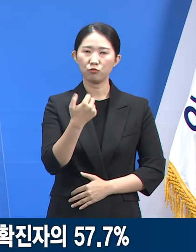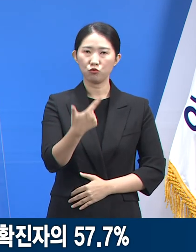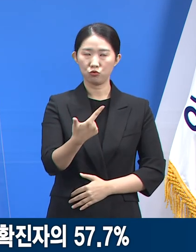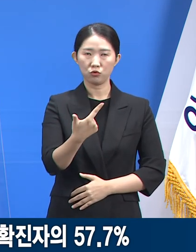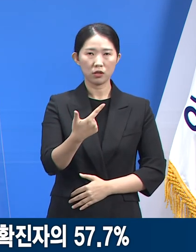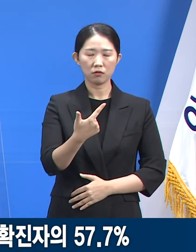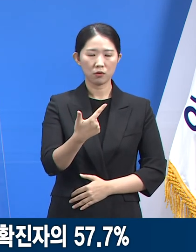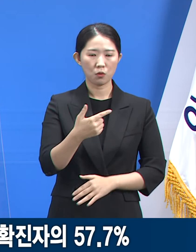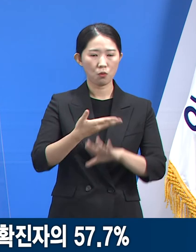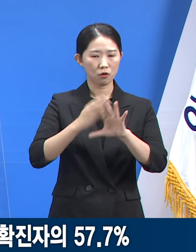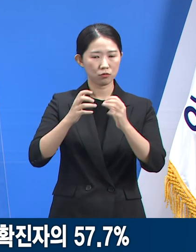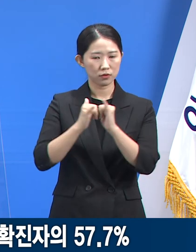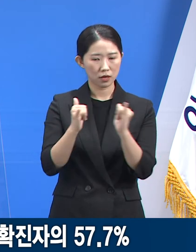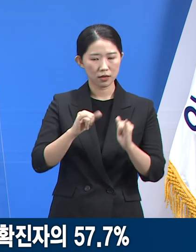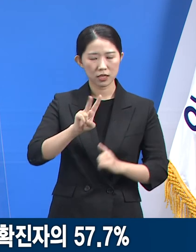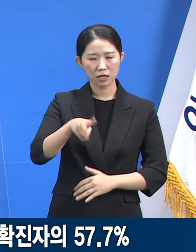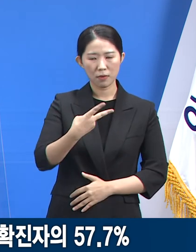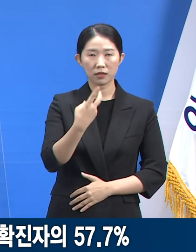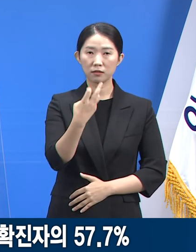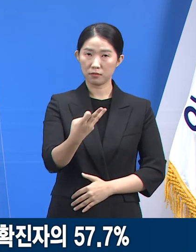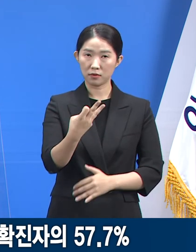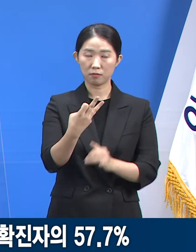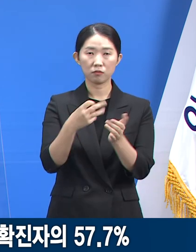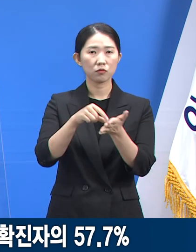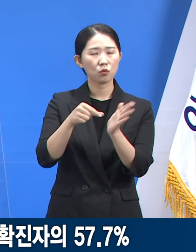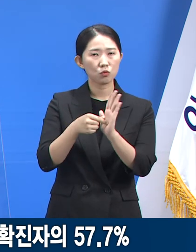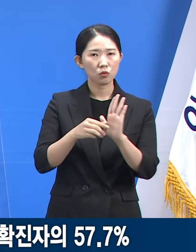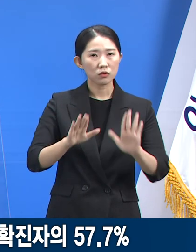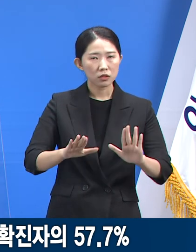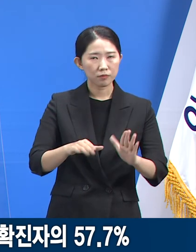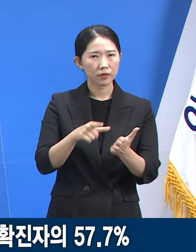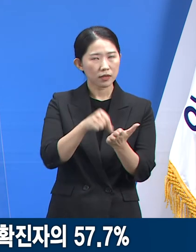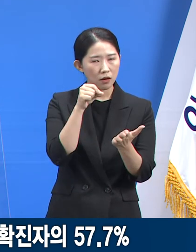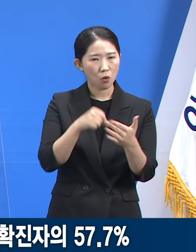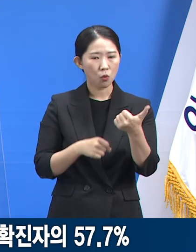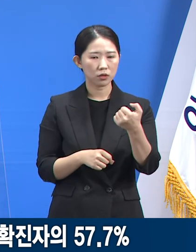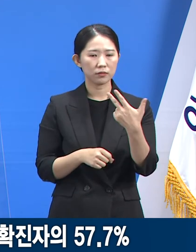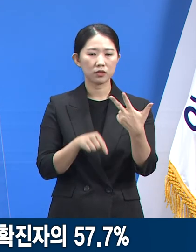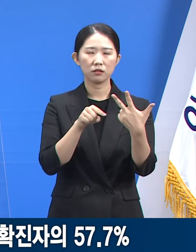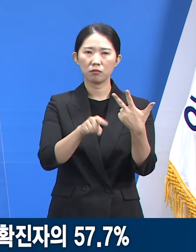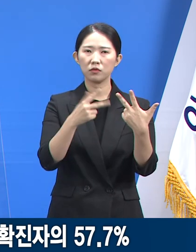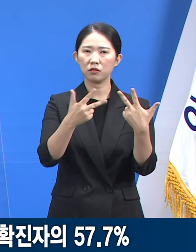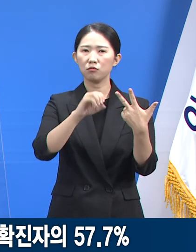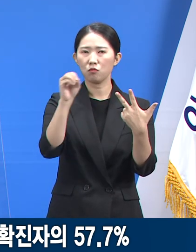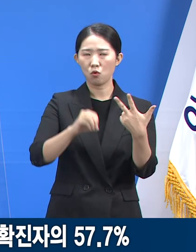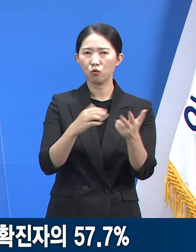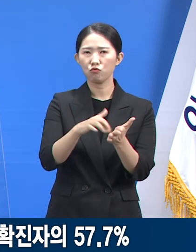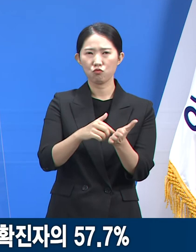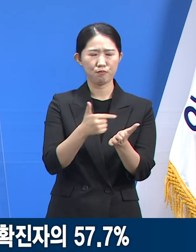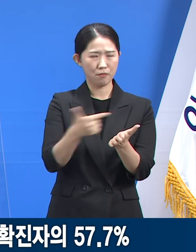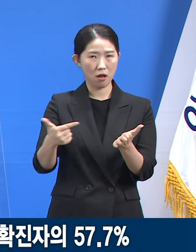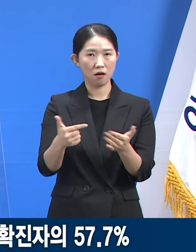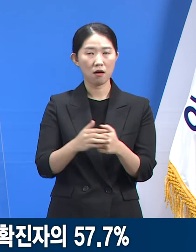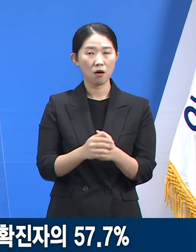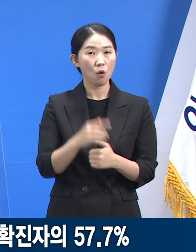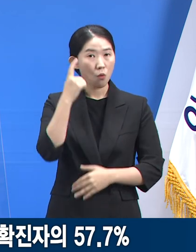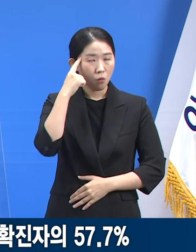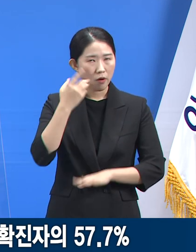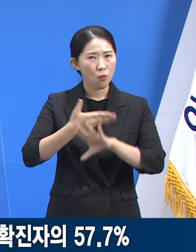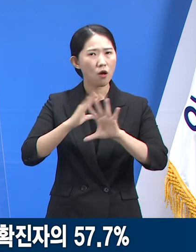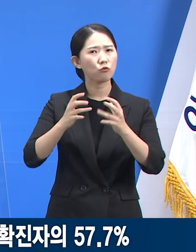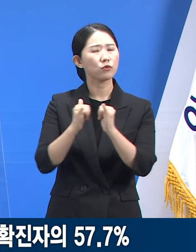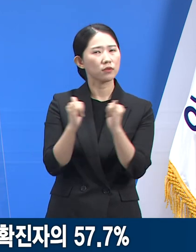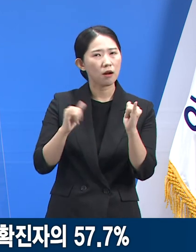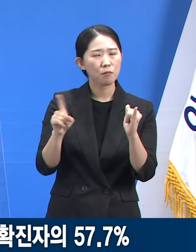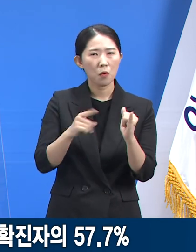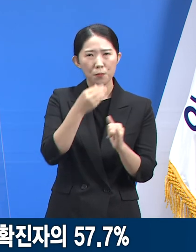213명으로 외국인 비중이 전체 확진자의 57.7%로 높게 나타났습니다. 이는 외국인들이 산밀